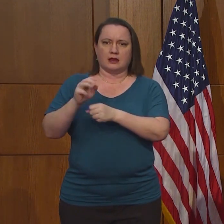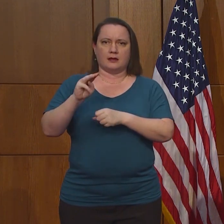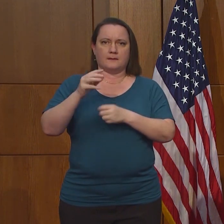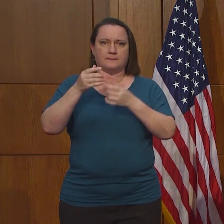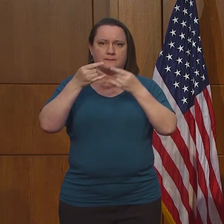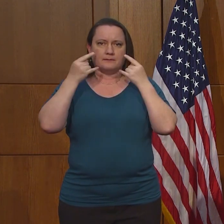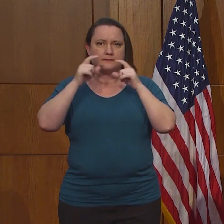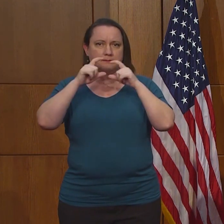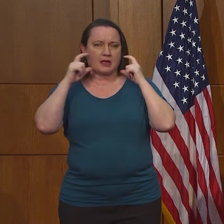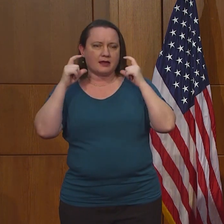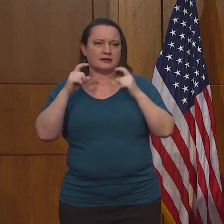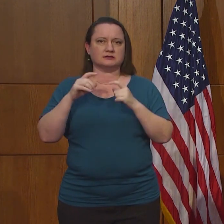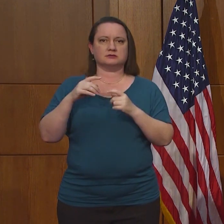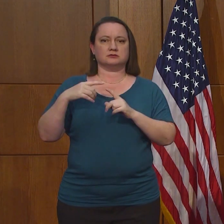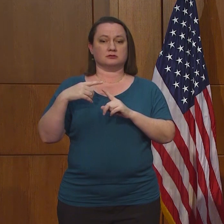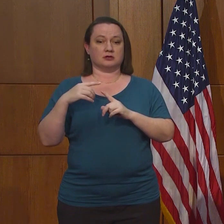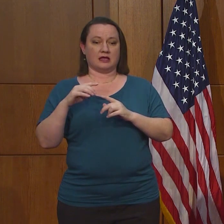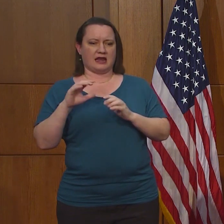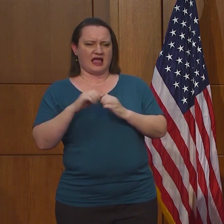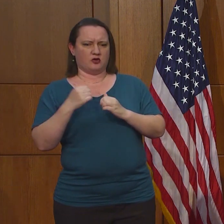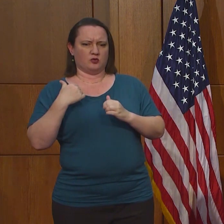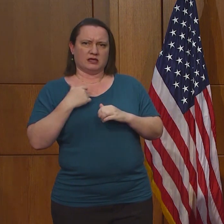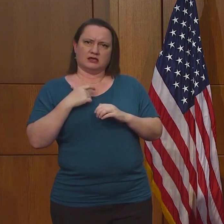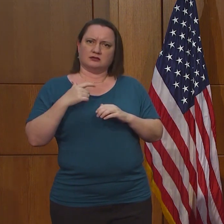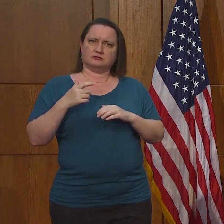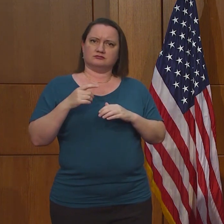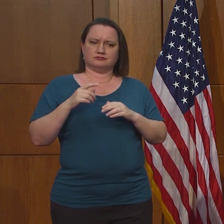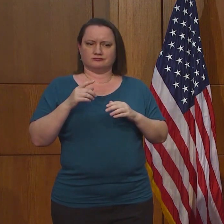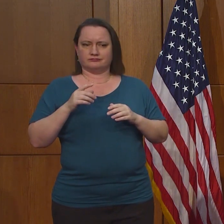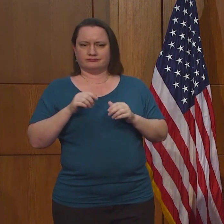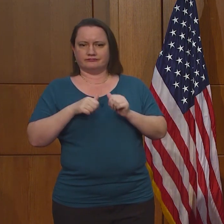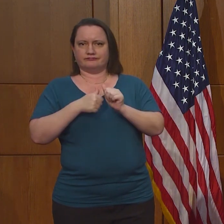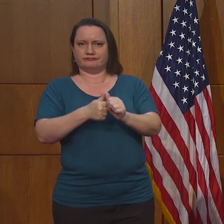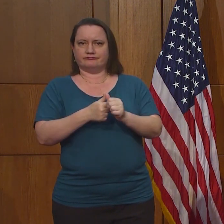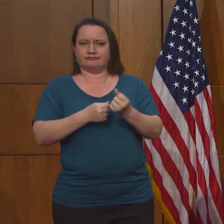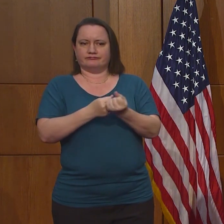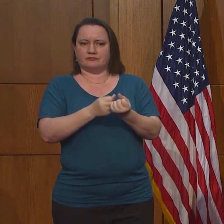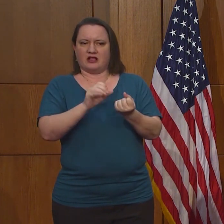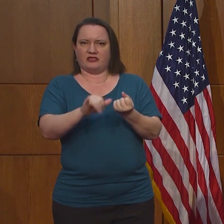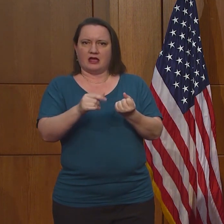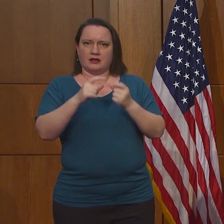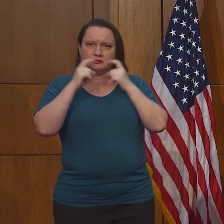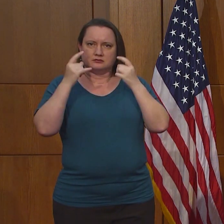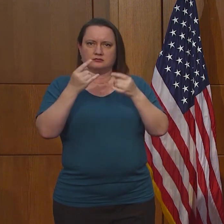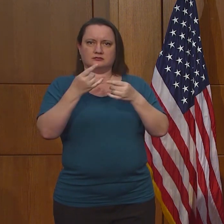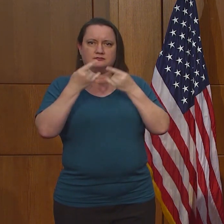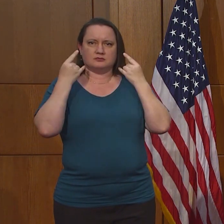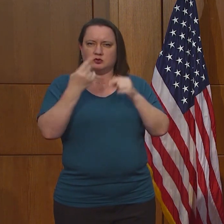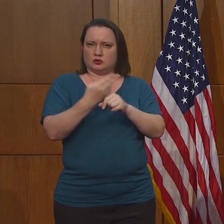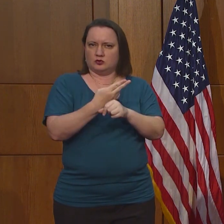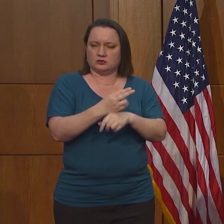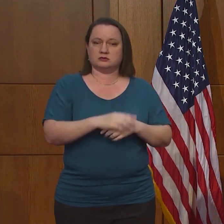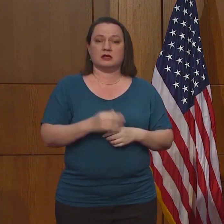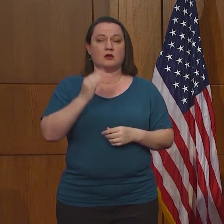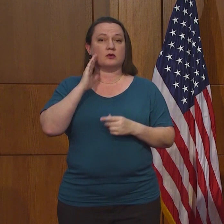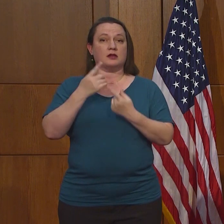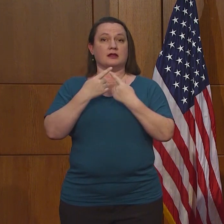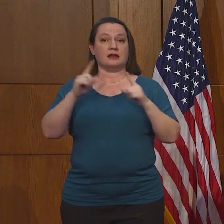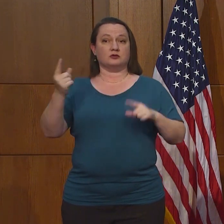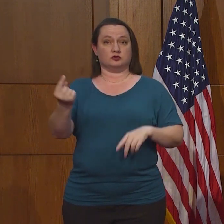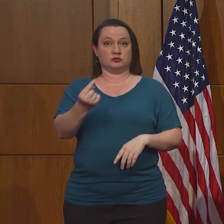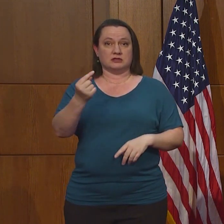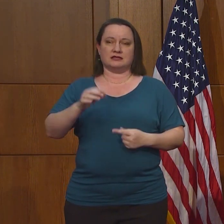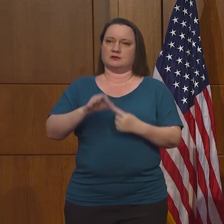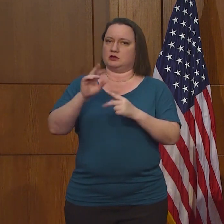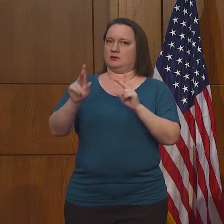queremos también animarle a la gente que lo haga. Así que el lunes, el martes, perdón, vamos a